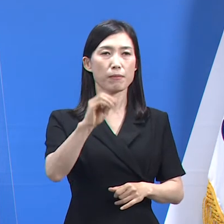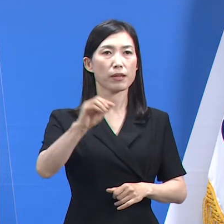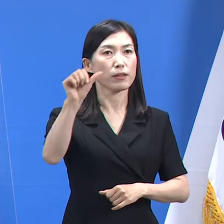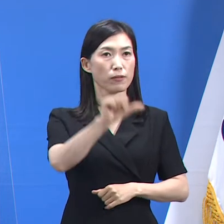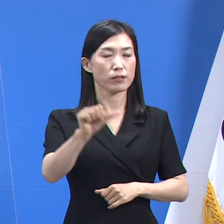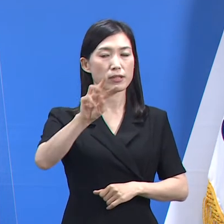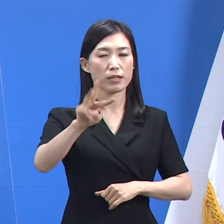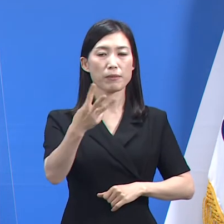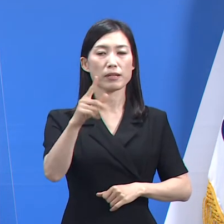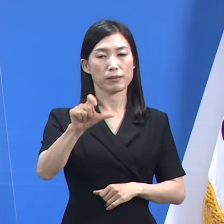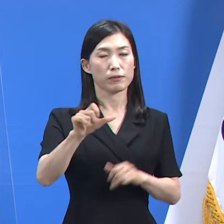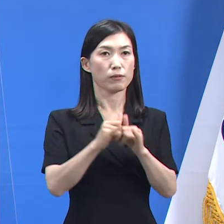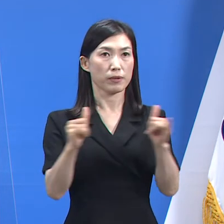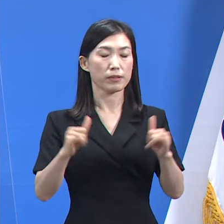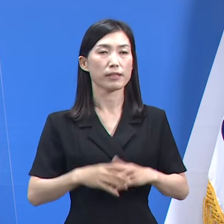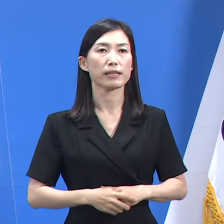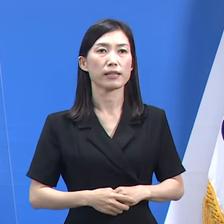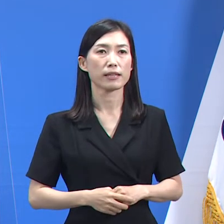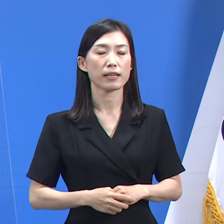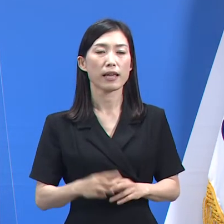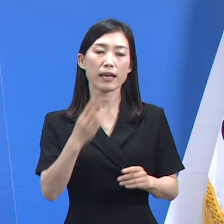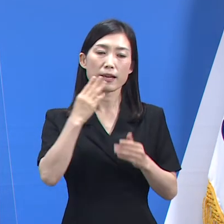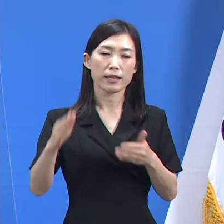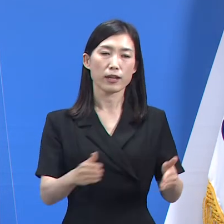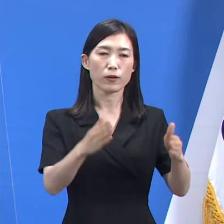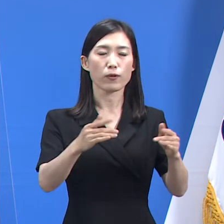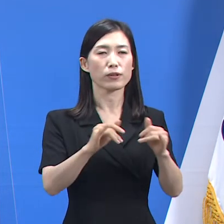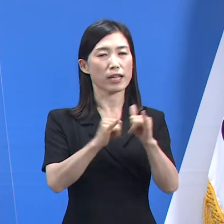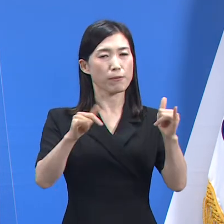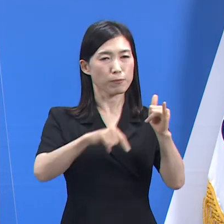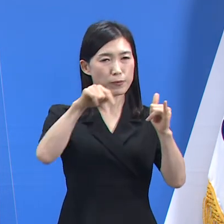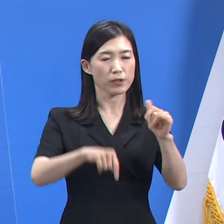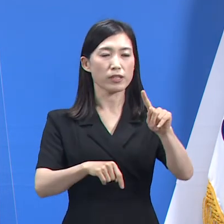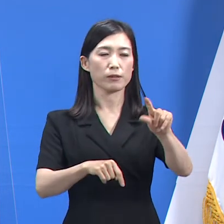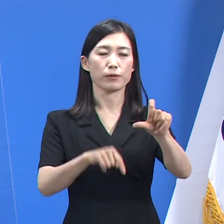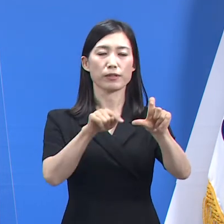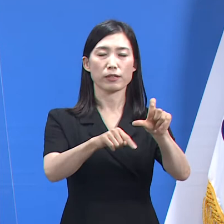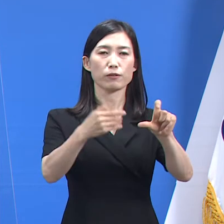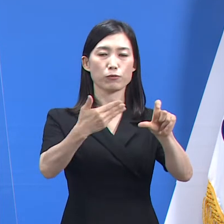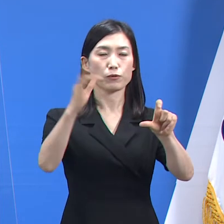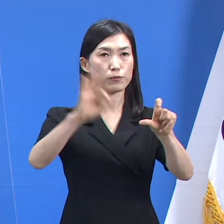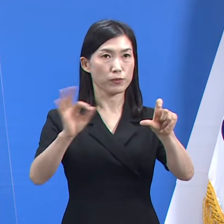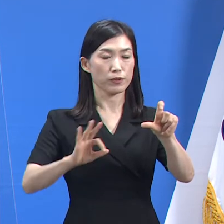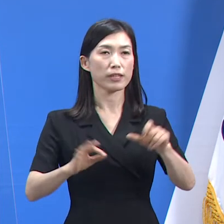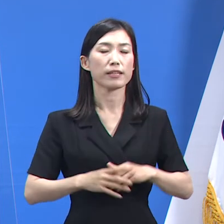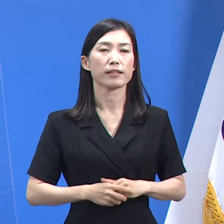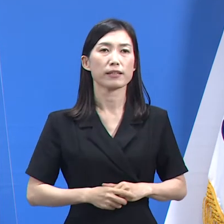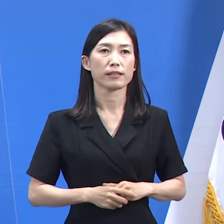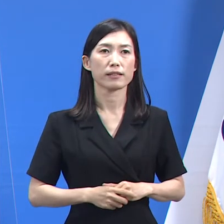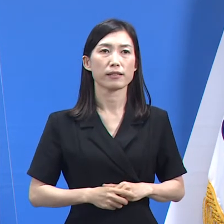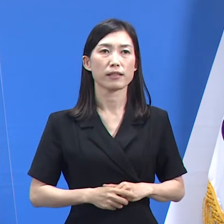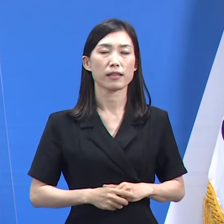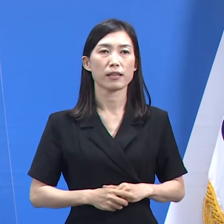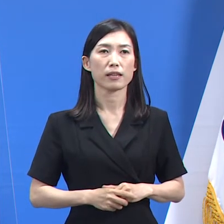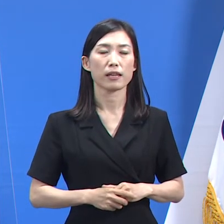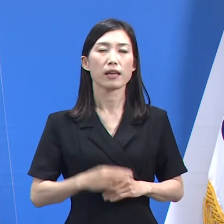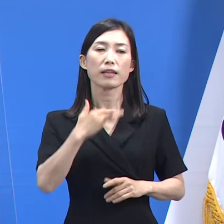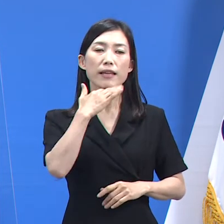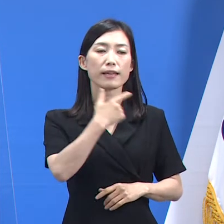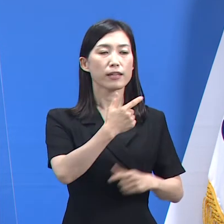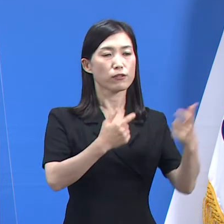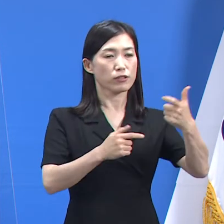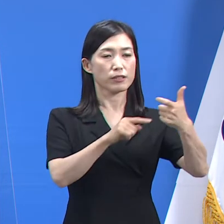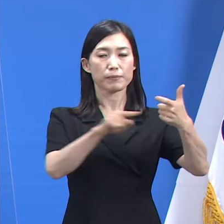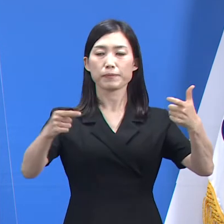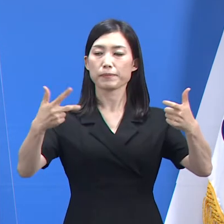,315명입니다. 경기도 인구 대비 15.9%입니다. 60세에서